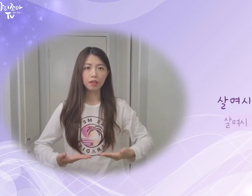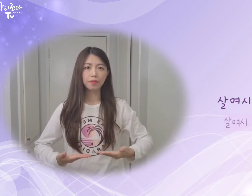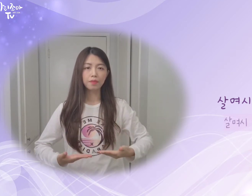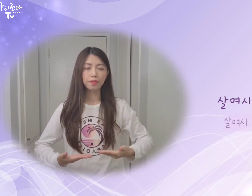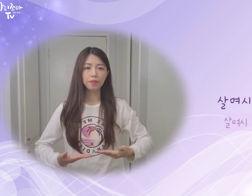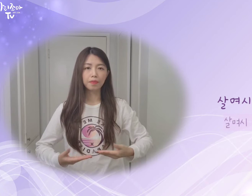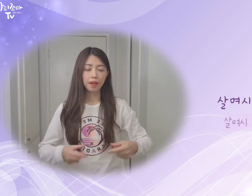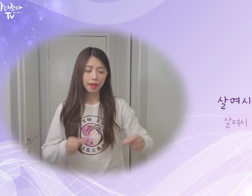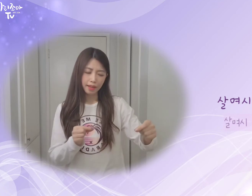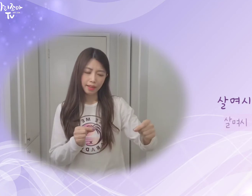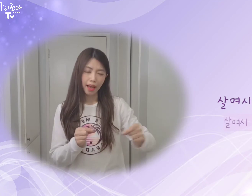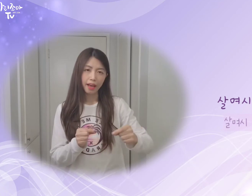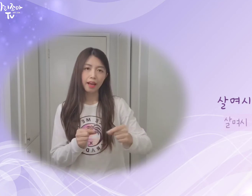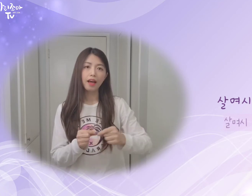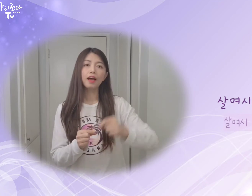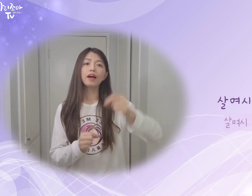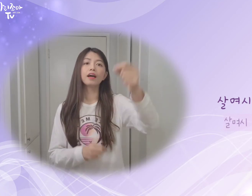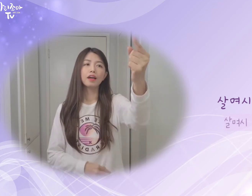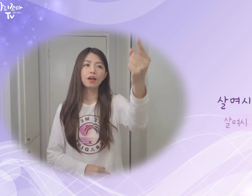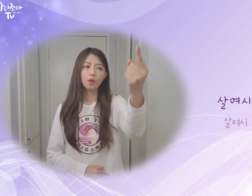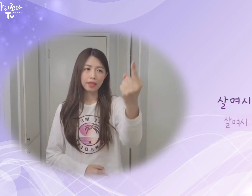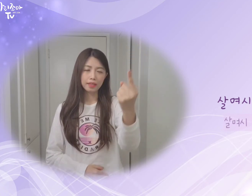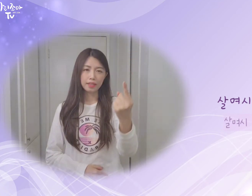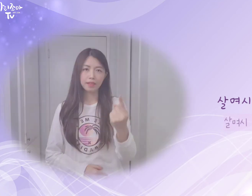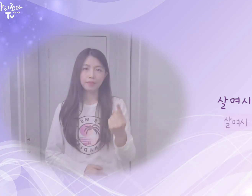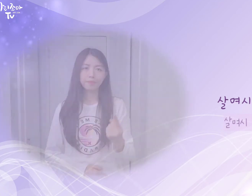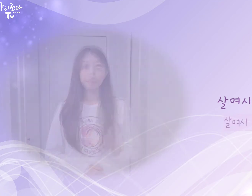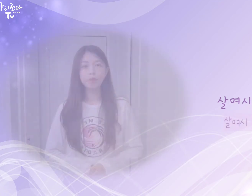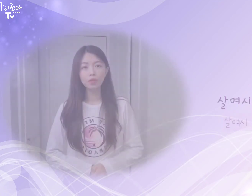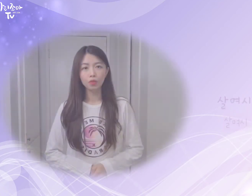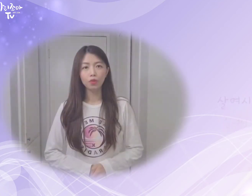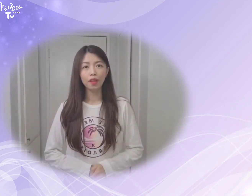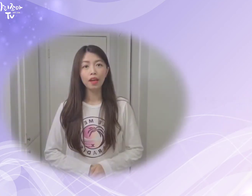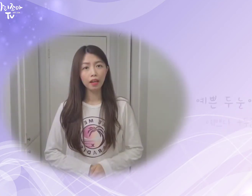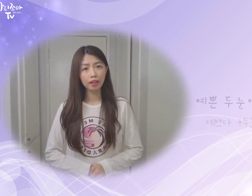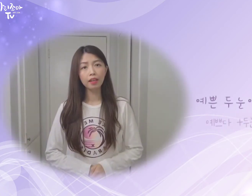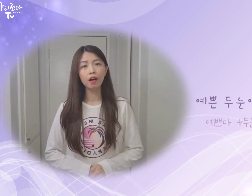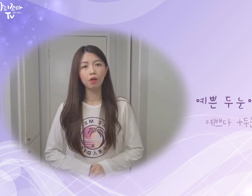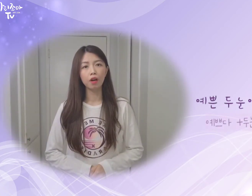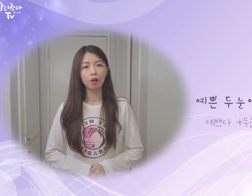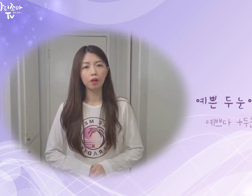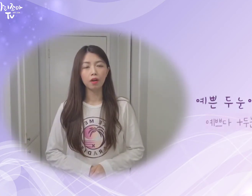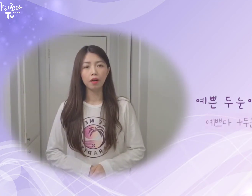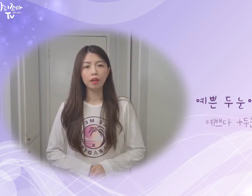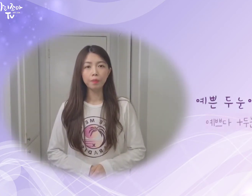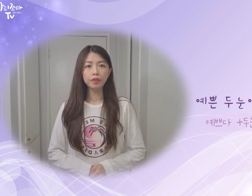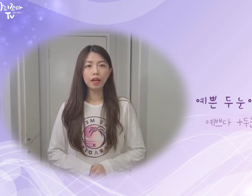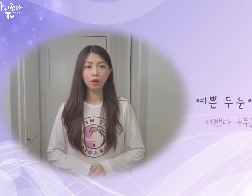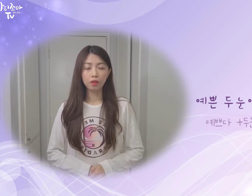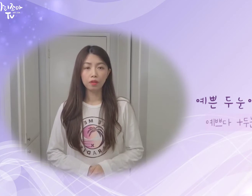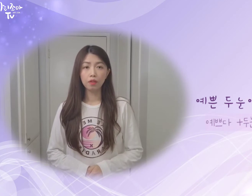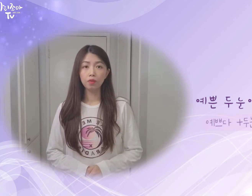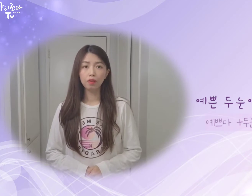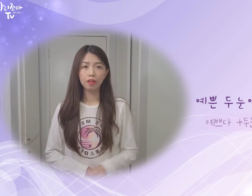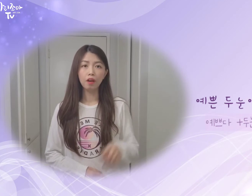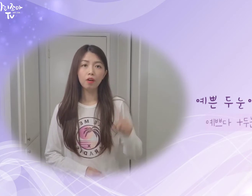다가왔지. 예쁜 두 눈에 향기가 어려. 예쁘다 라고 한 뜻의 수어는요.